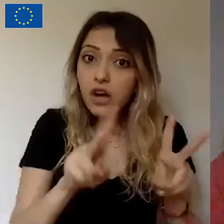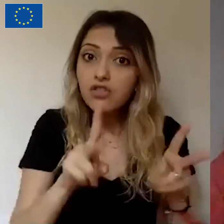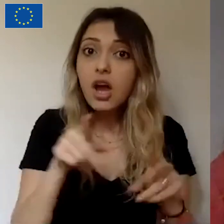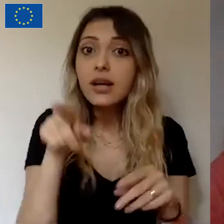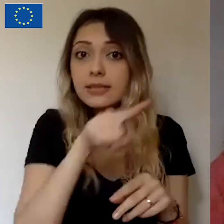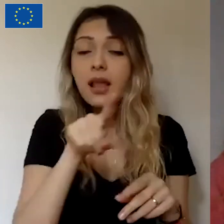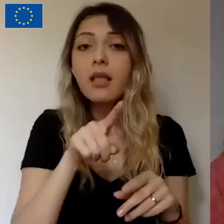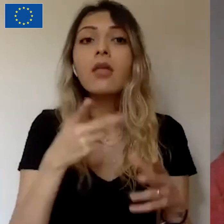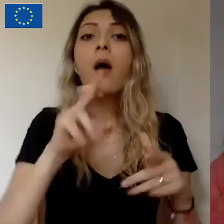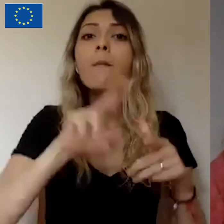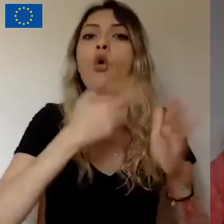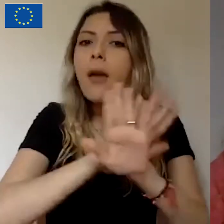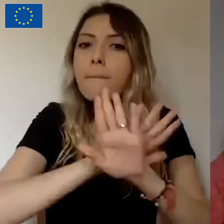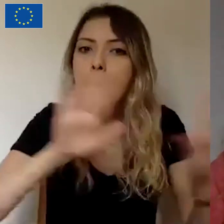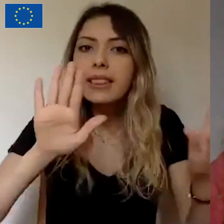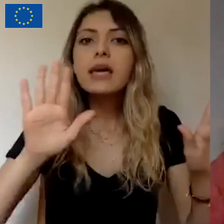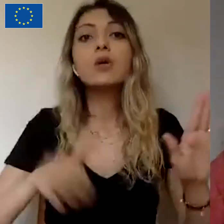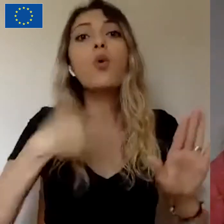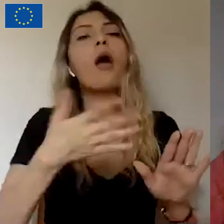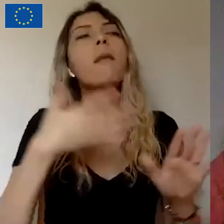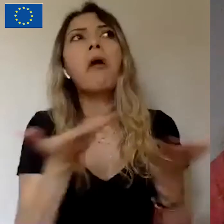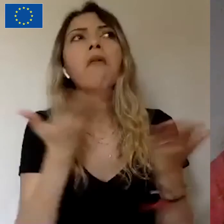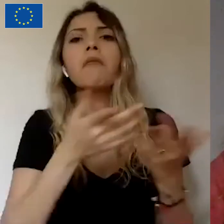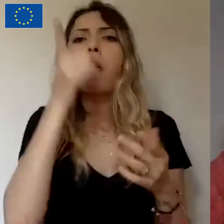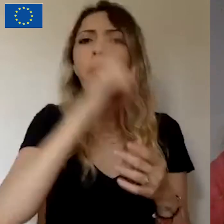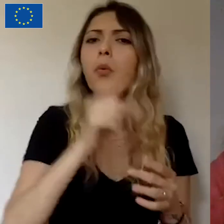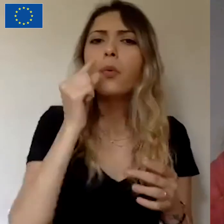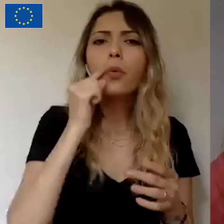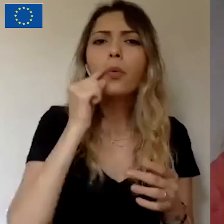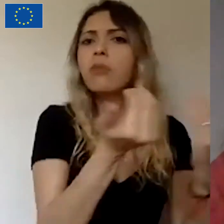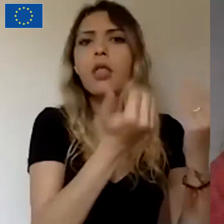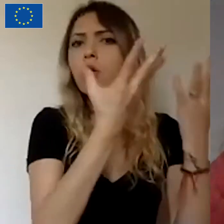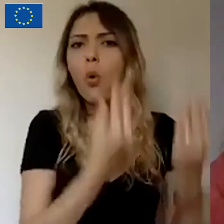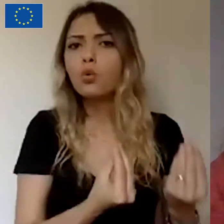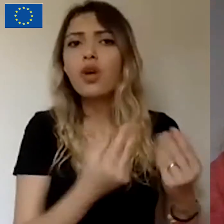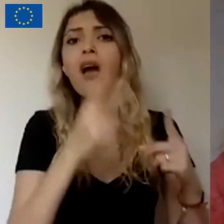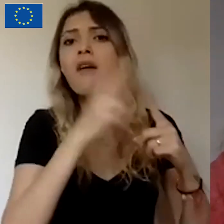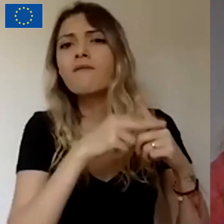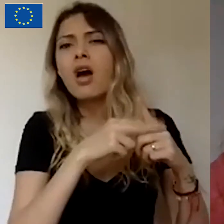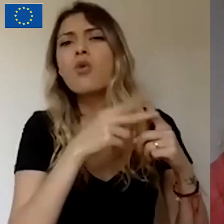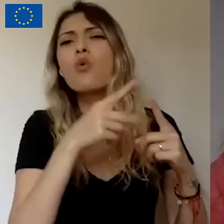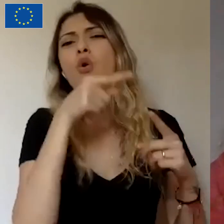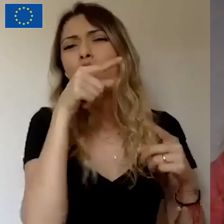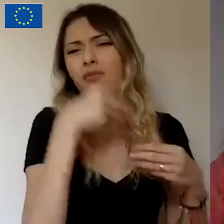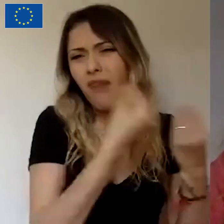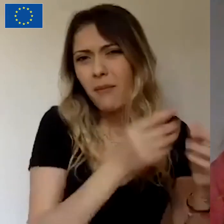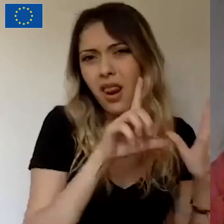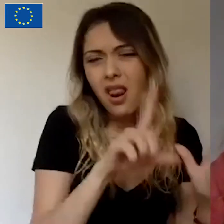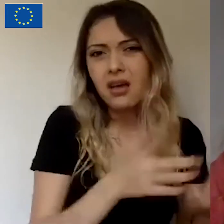yüzlerce destekçiniz olacak. Tabii hepsine fatura ya da makbuz kesiyor olmanız gerekecek.